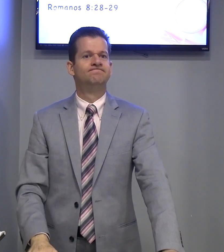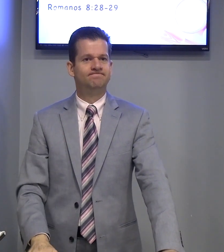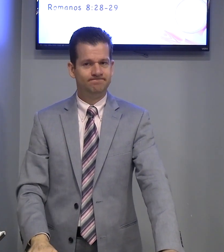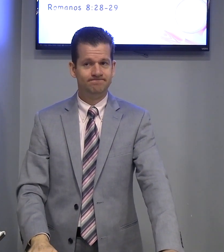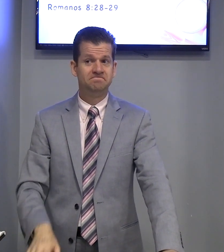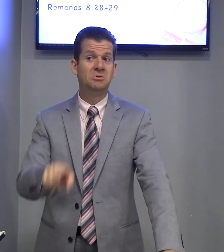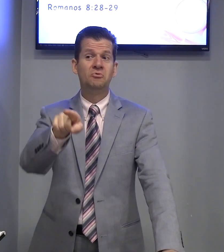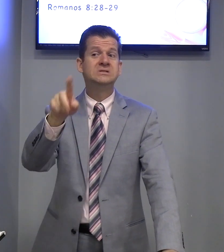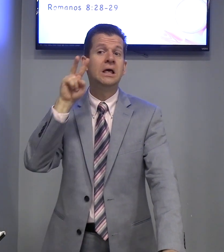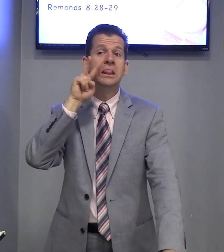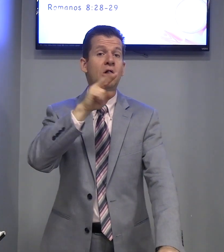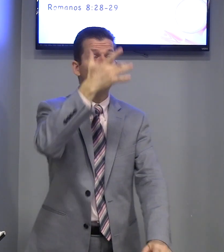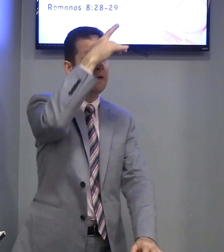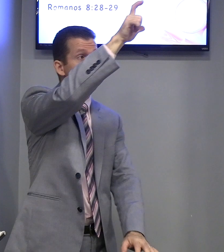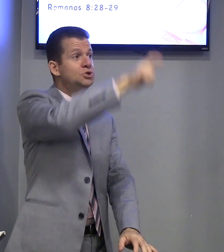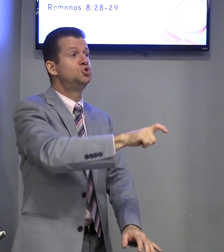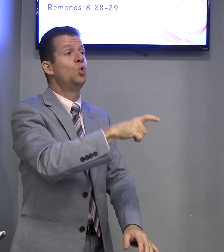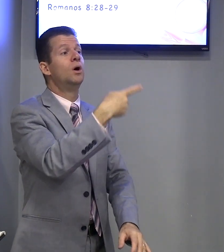Você não vê pessoa. Eu